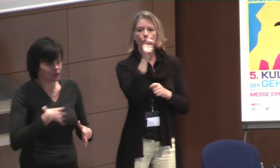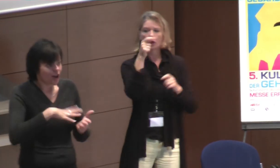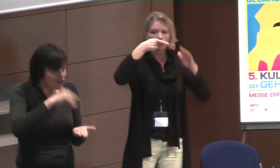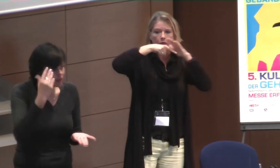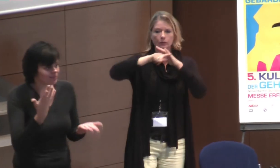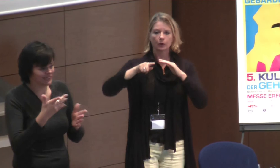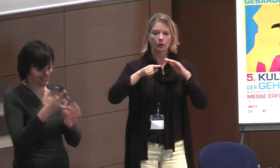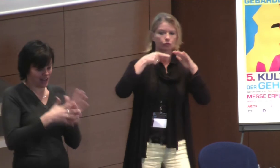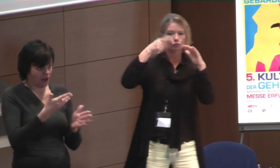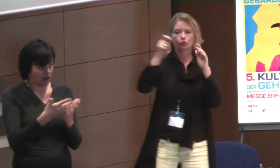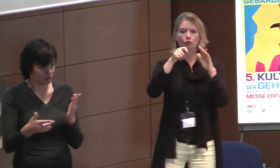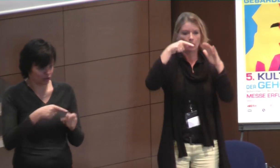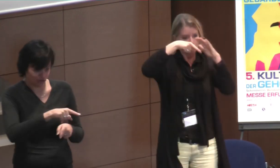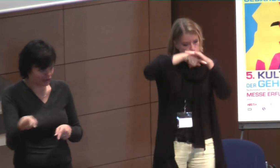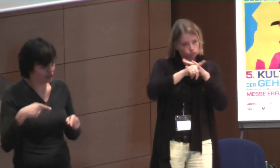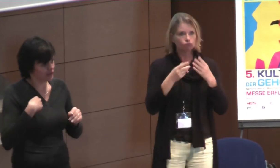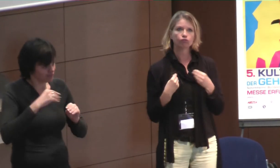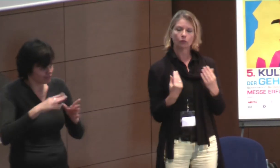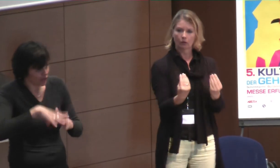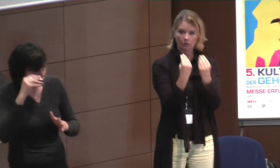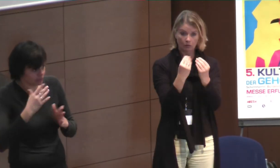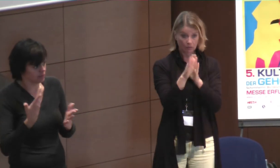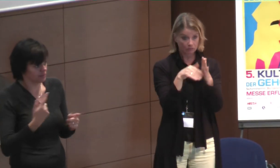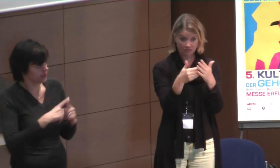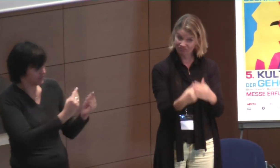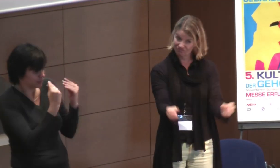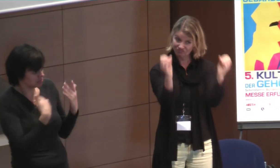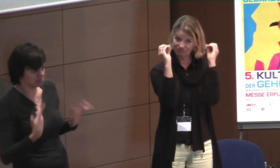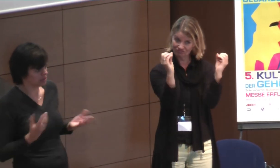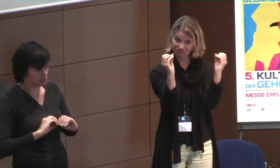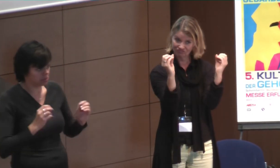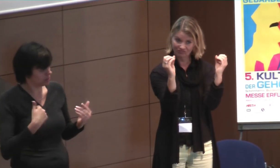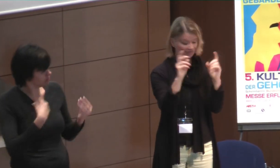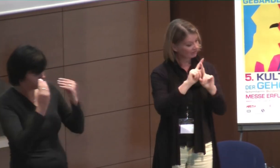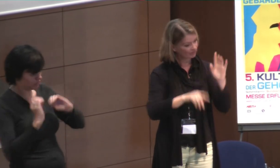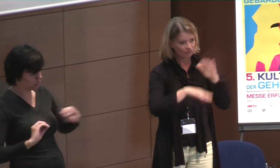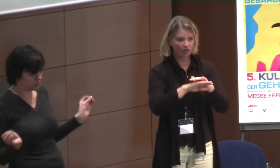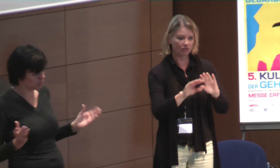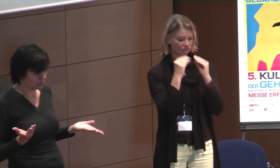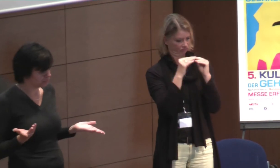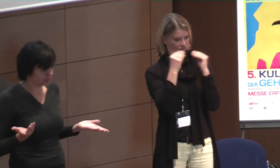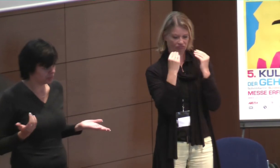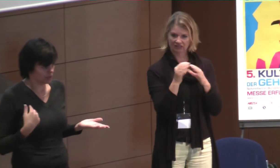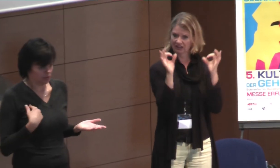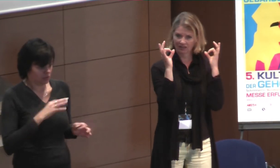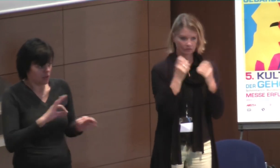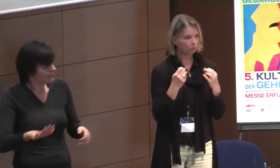Gewerbesprache zu lernen und damit dann auch keine Möglichkeit, dass in der Schule in Gebärdensprache das Wissen zu